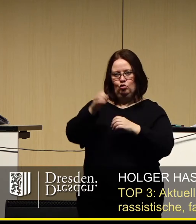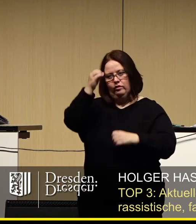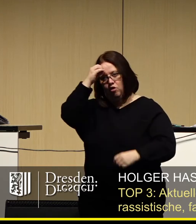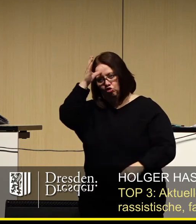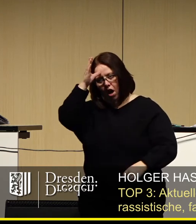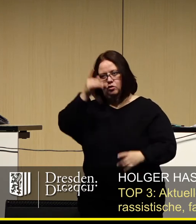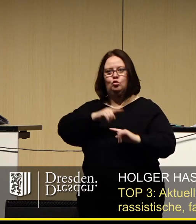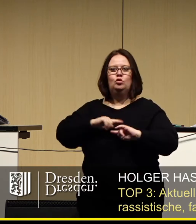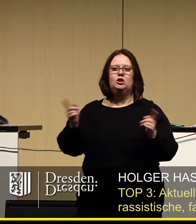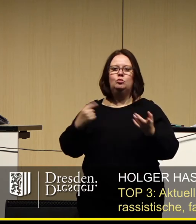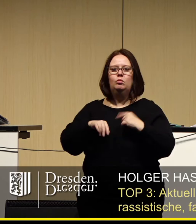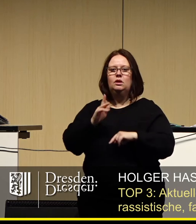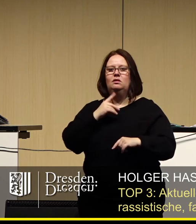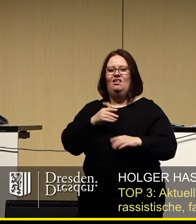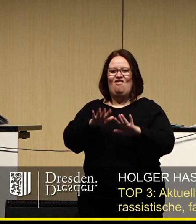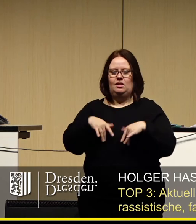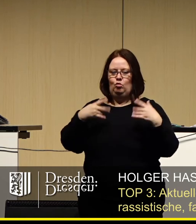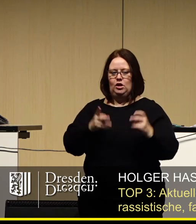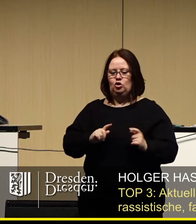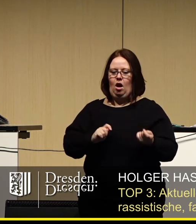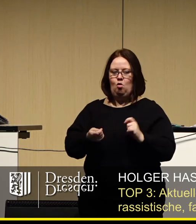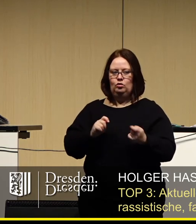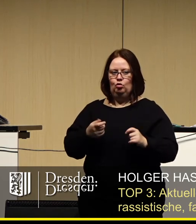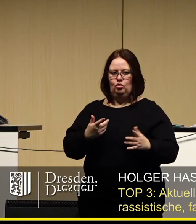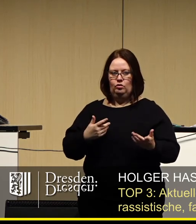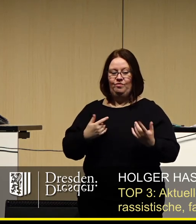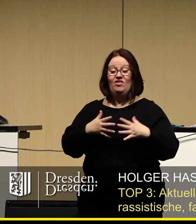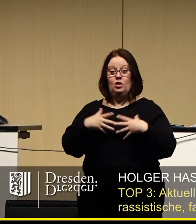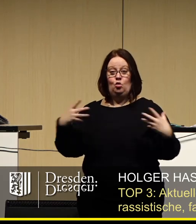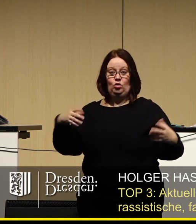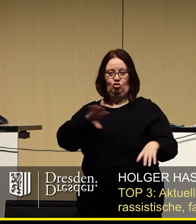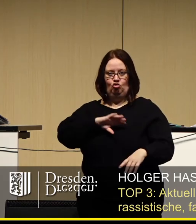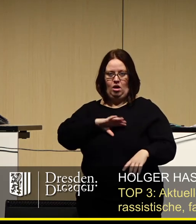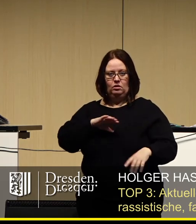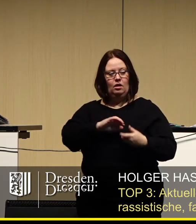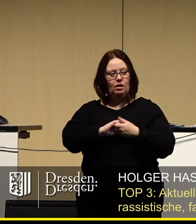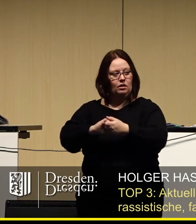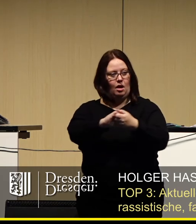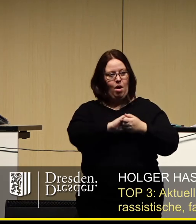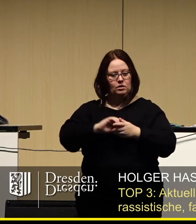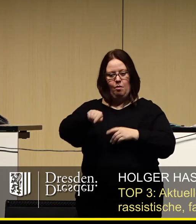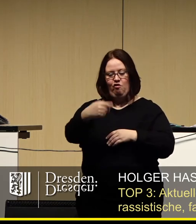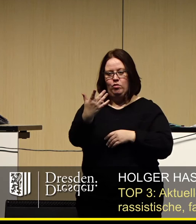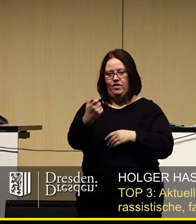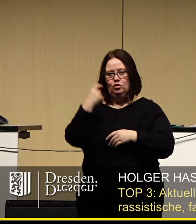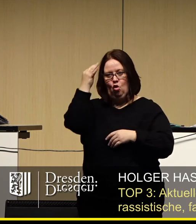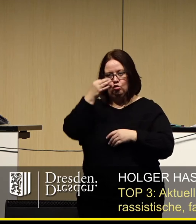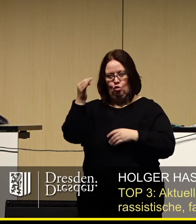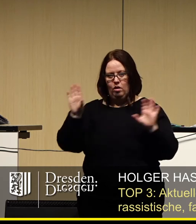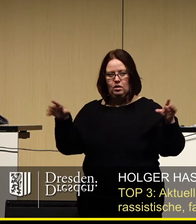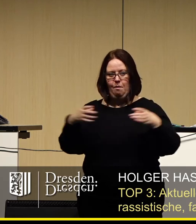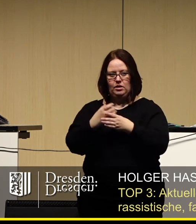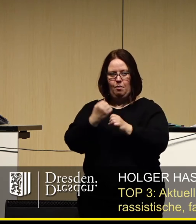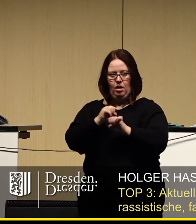und nicht mit den Spitzfindigkeiten des Versammlungsrechtes. Wir haben die große Chance, dies gemeinsam am 25. Oktober zu tun.